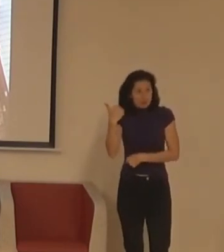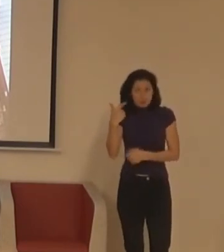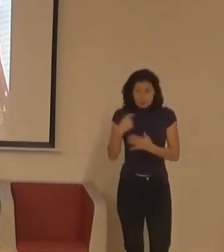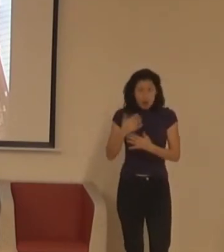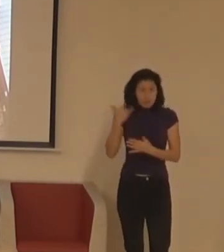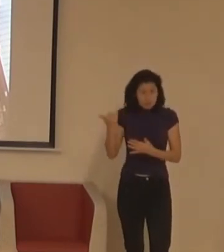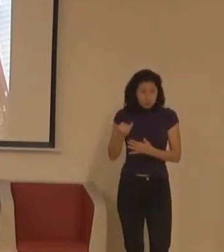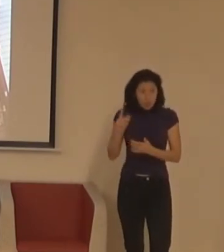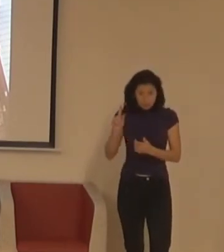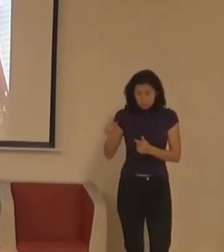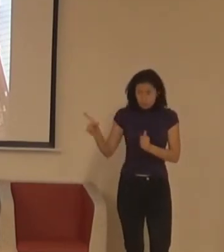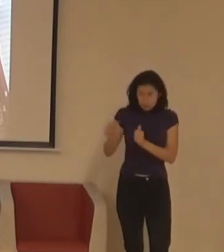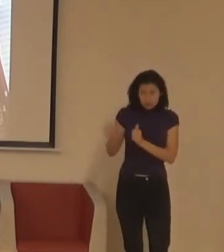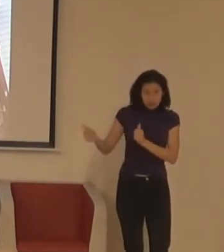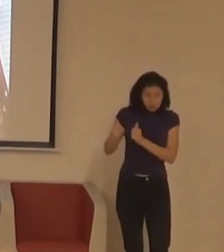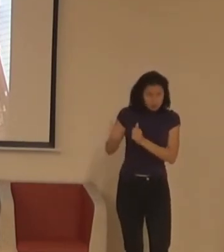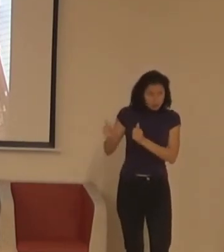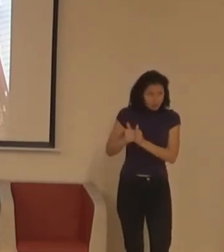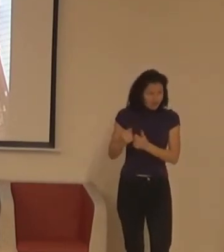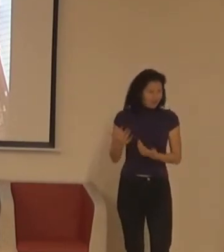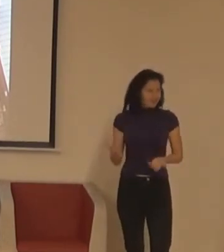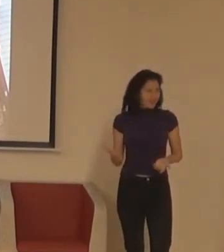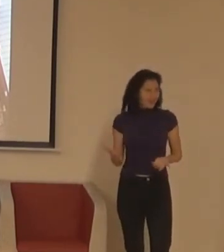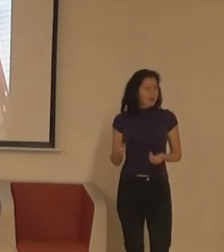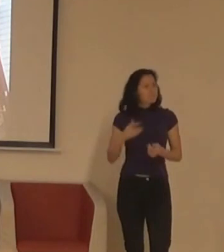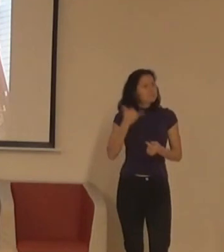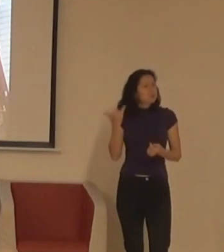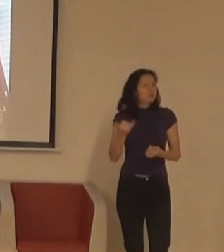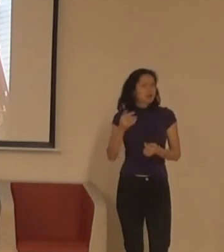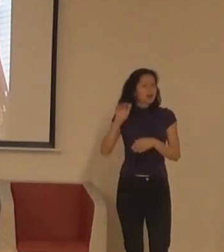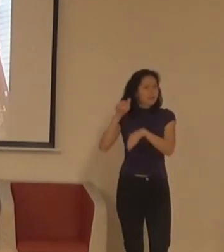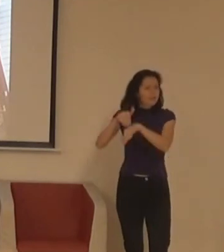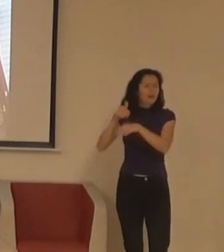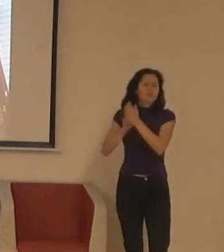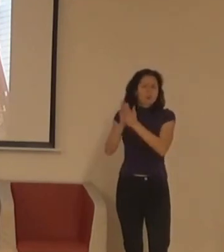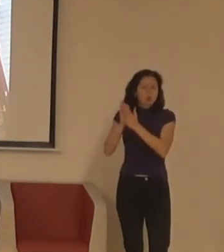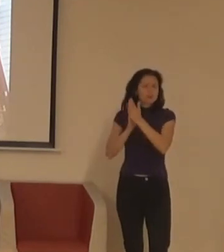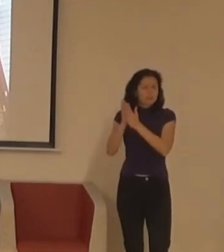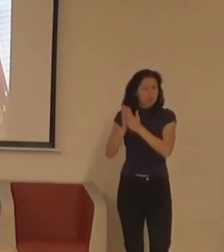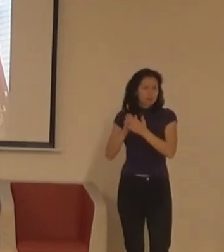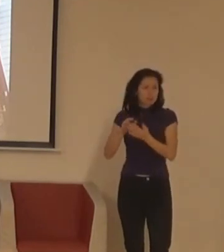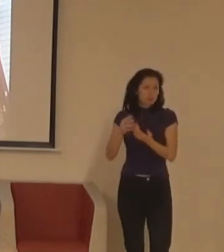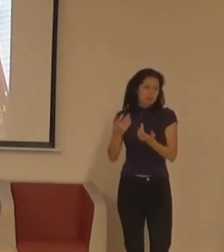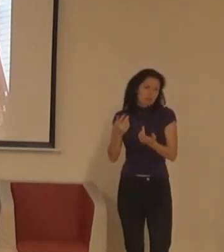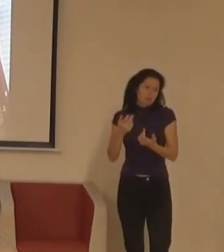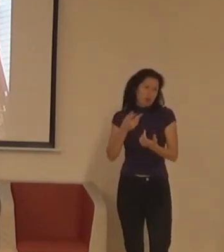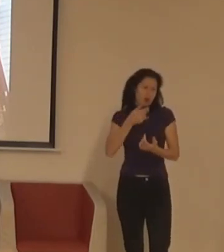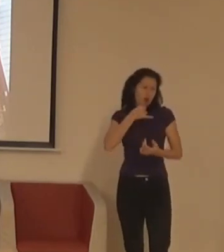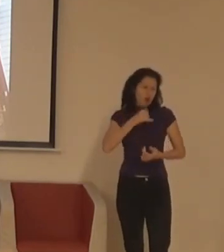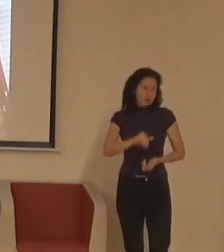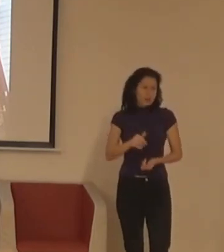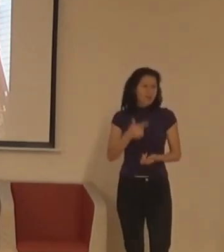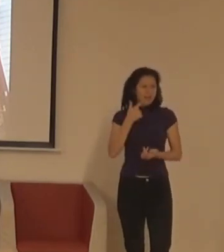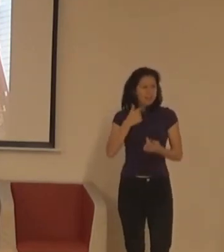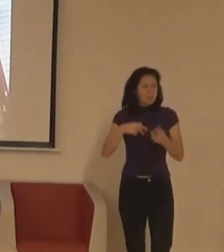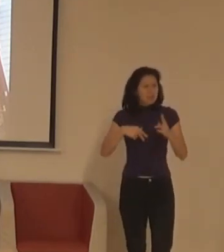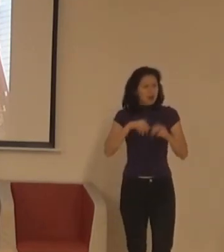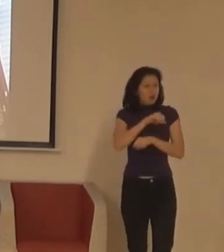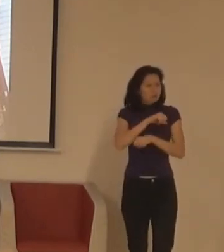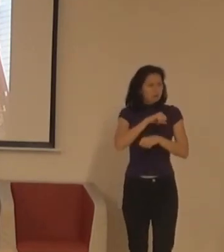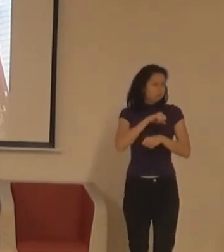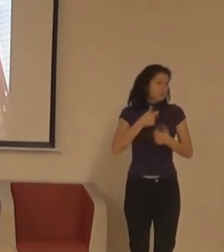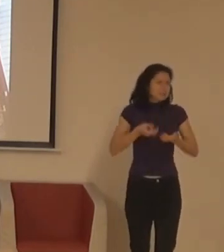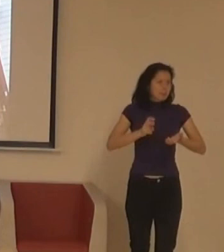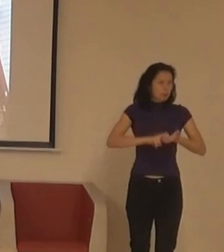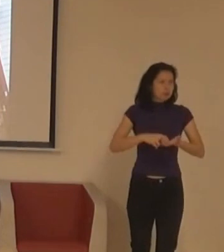žádat o pomoc, a o radu, a o asistenci, a o to, aby ho nikdo nikam vynést, je prostě pruda. A že vy sami si někdy